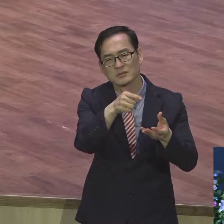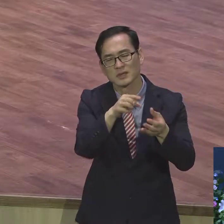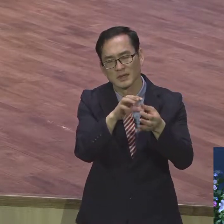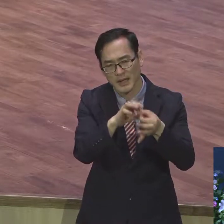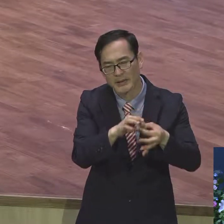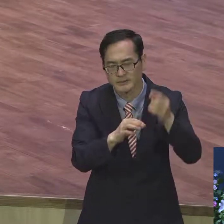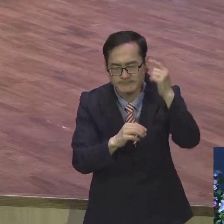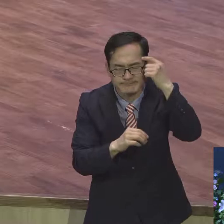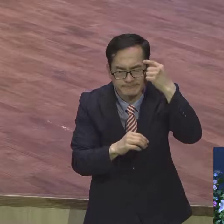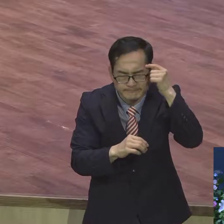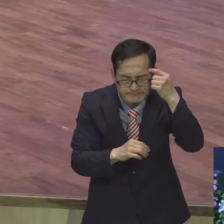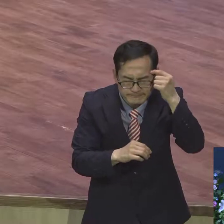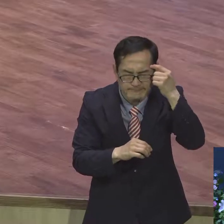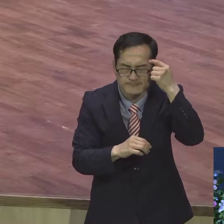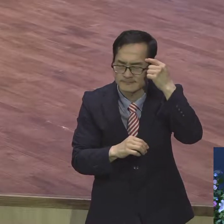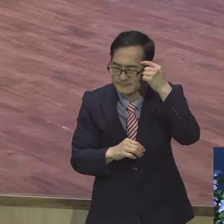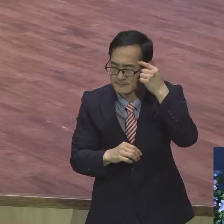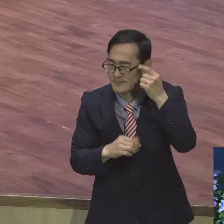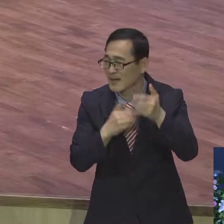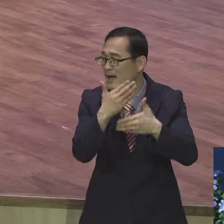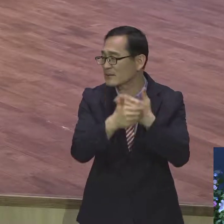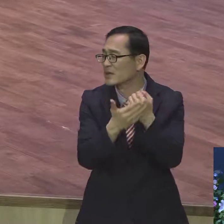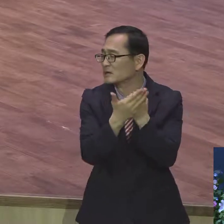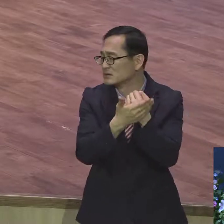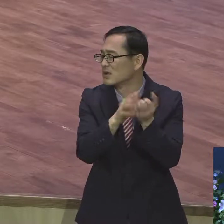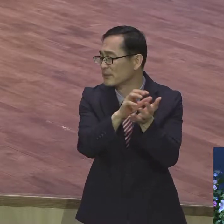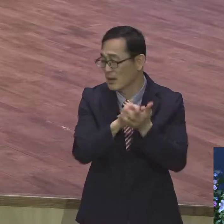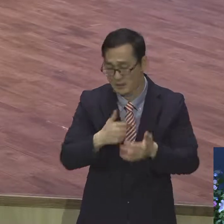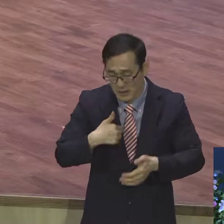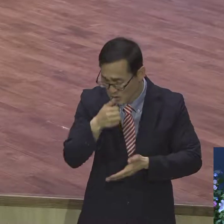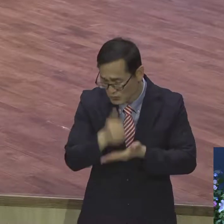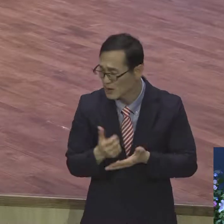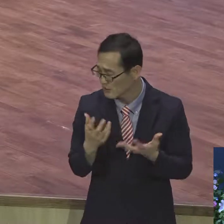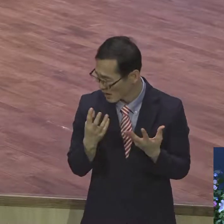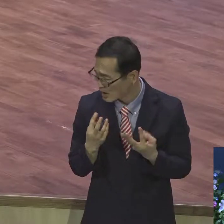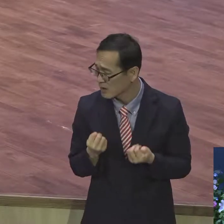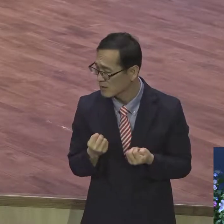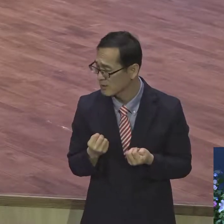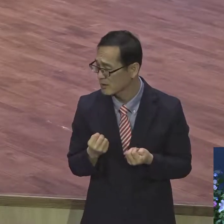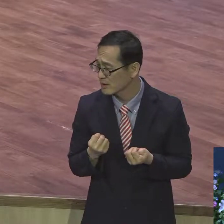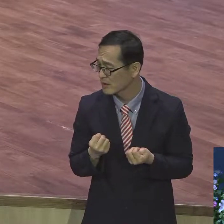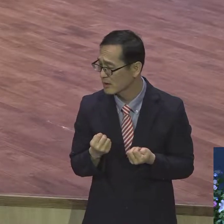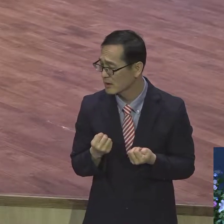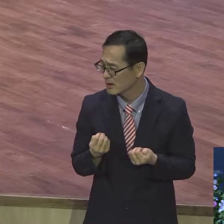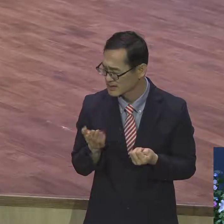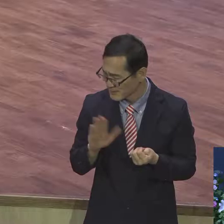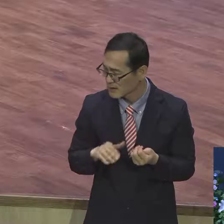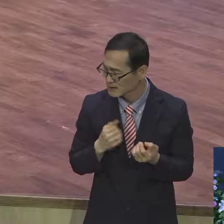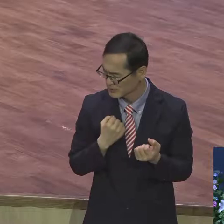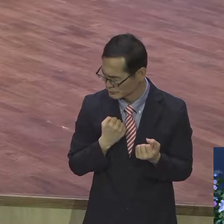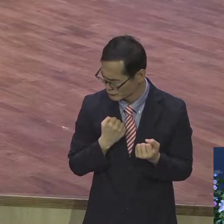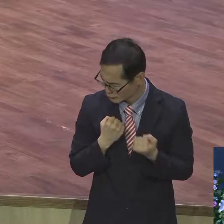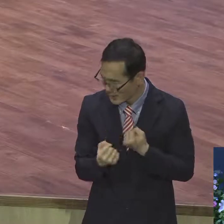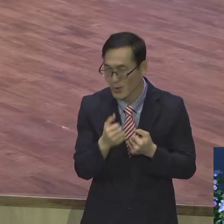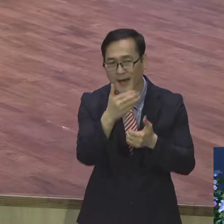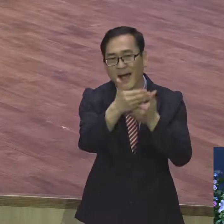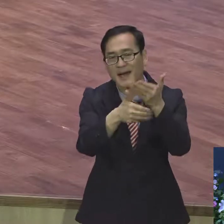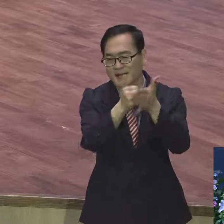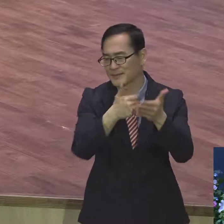강조한 겁니다. 나는 허물이 많아. 근데 그럼에도 불구하고 하나님이 나를 사랑하셔.